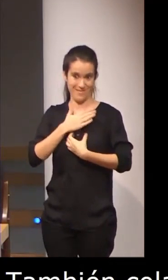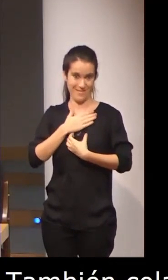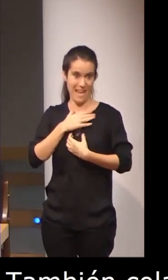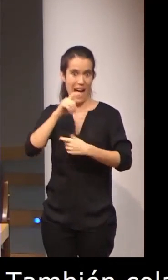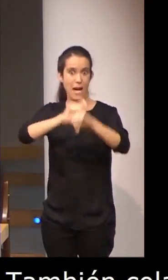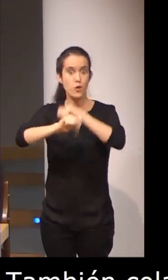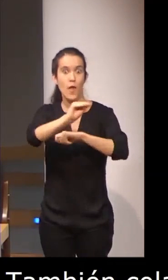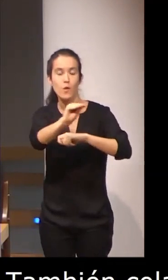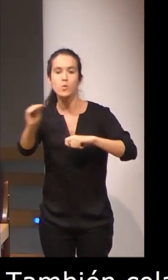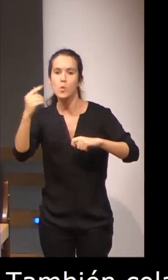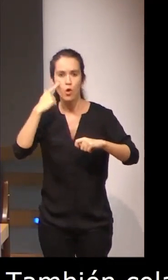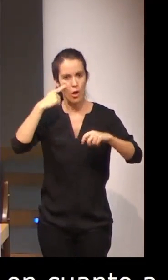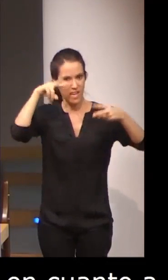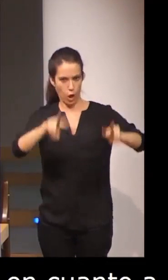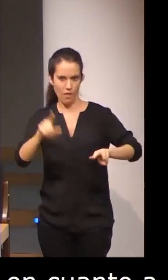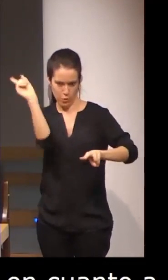asociaciones de sordos.